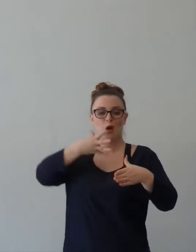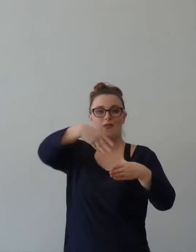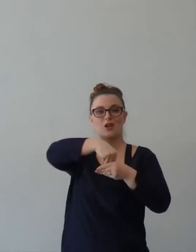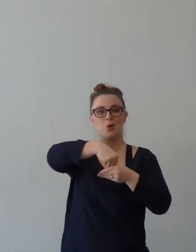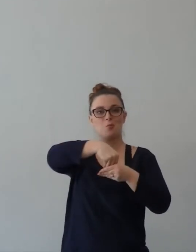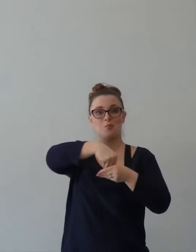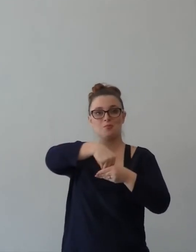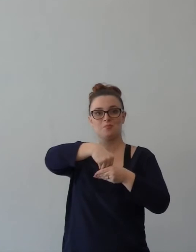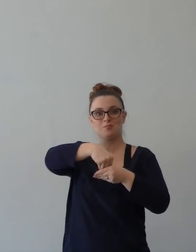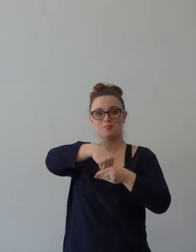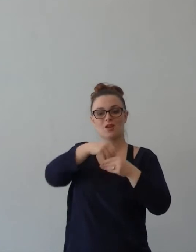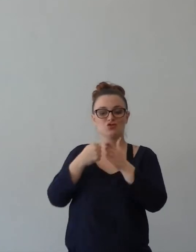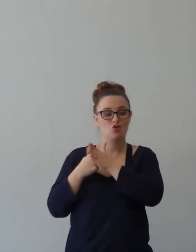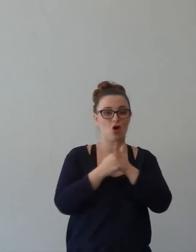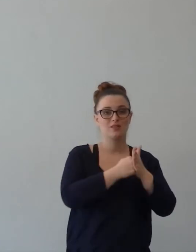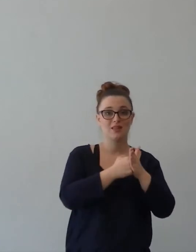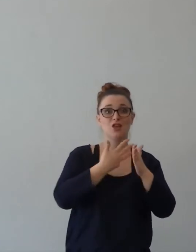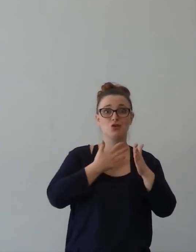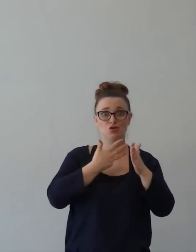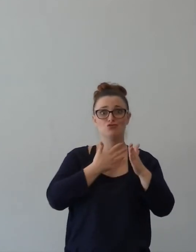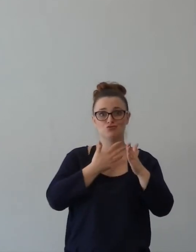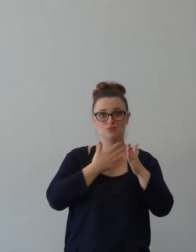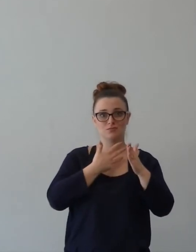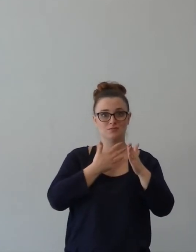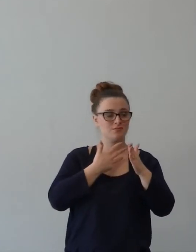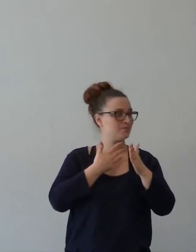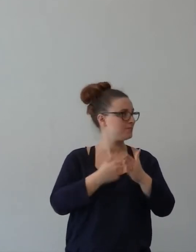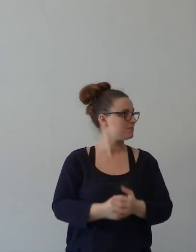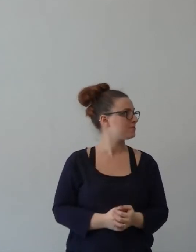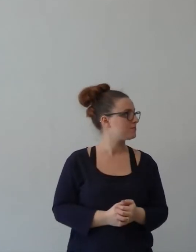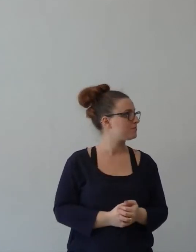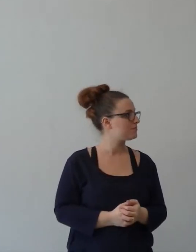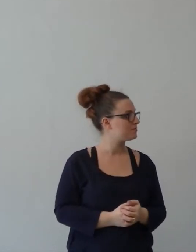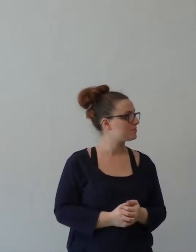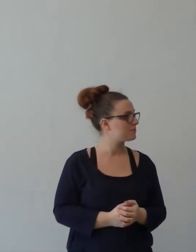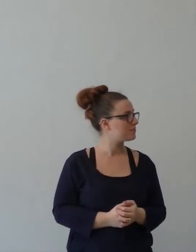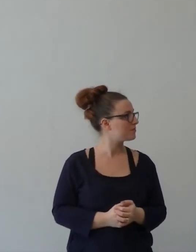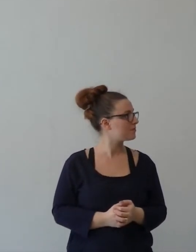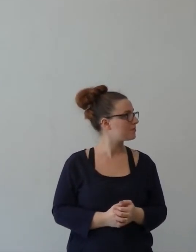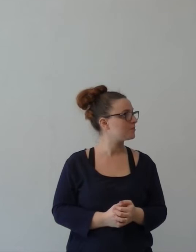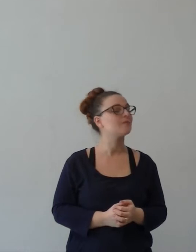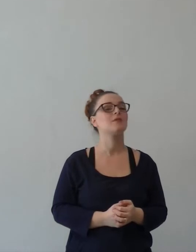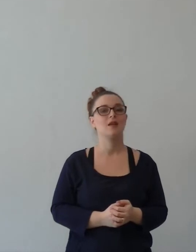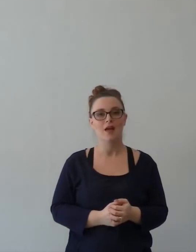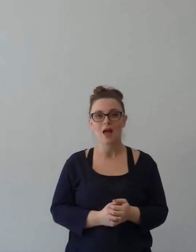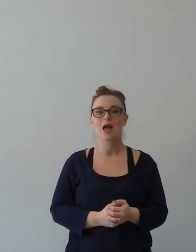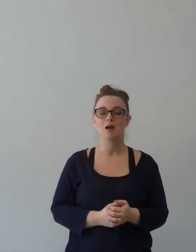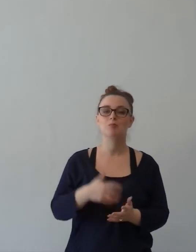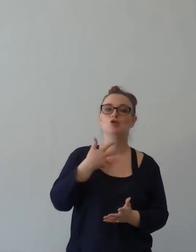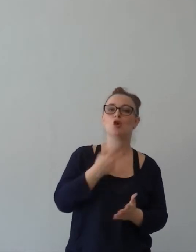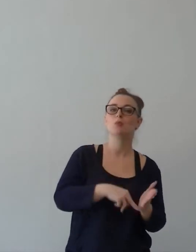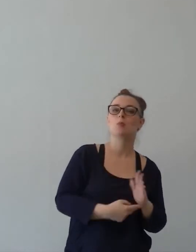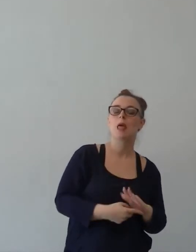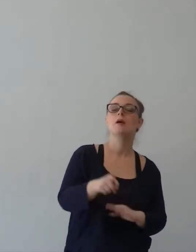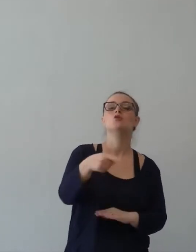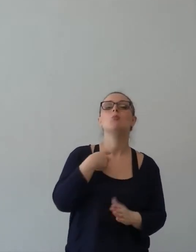problemi. E qui sorti il fatto che l'hai detto, tuoi problemi e i tuoi credenti con cui vivi.